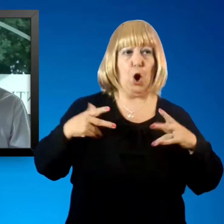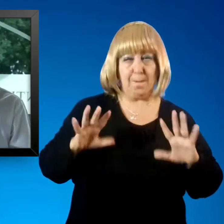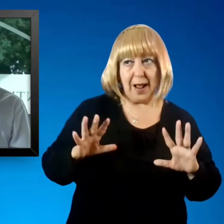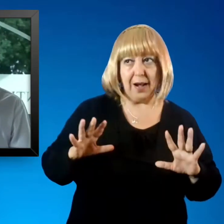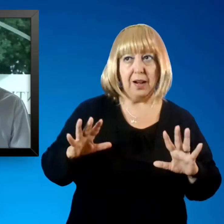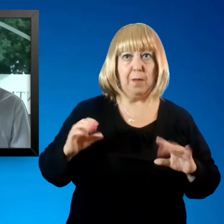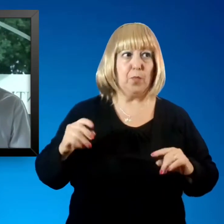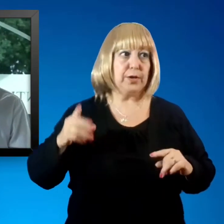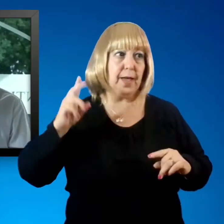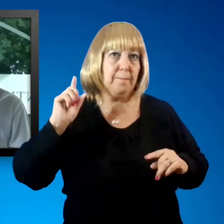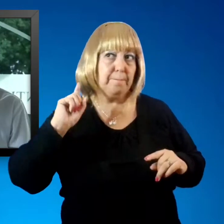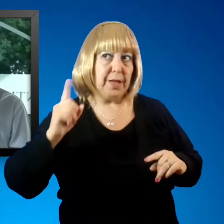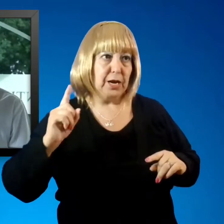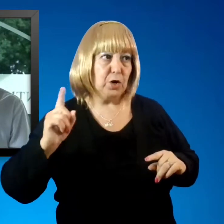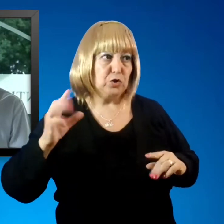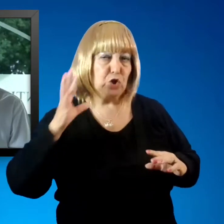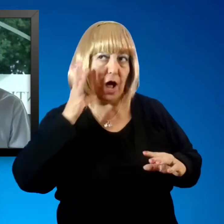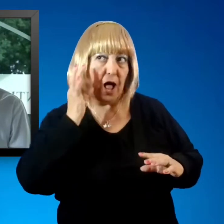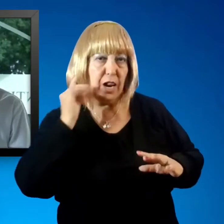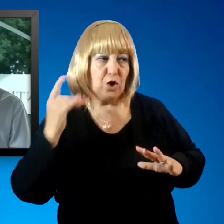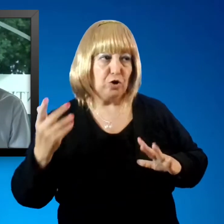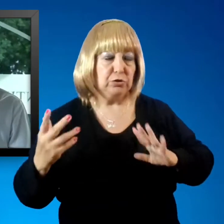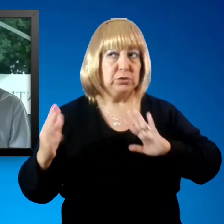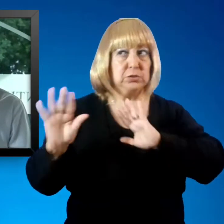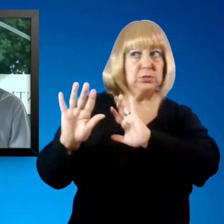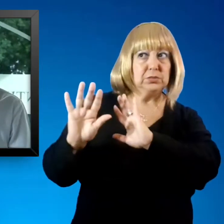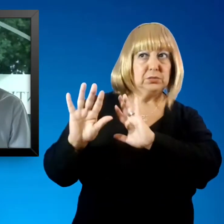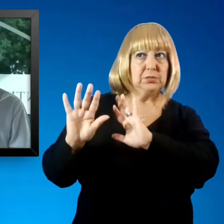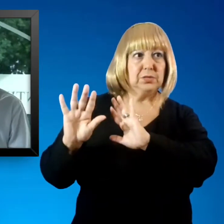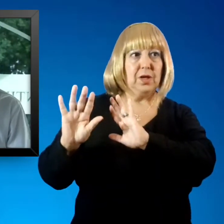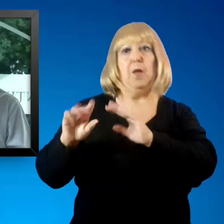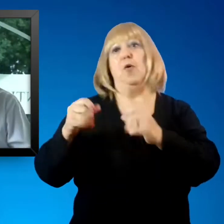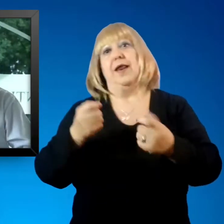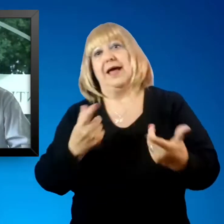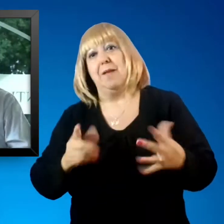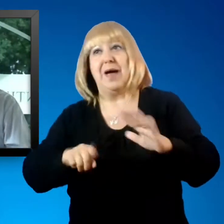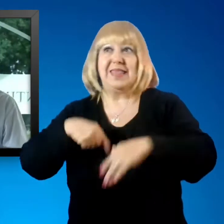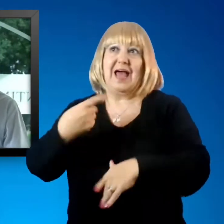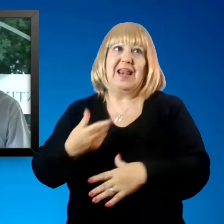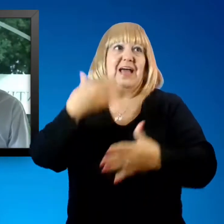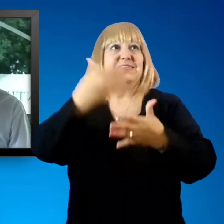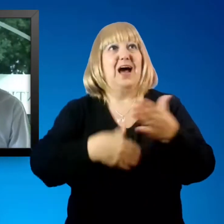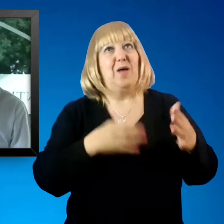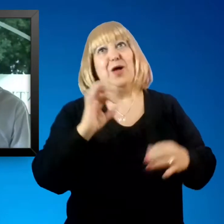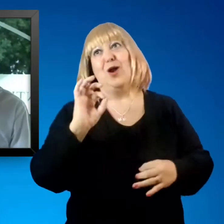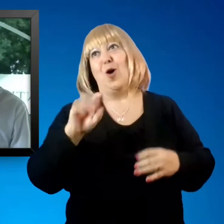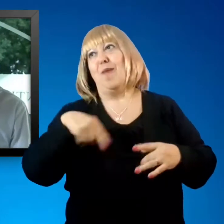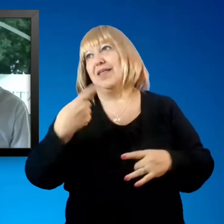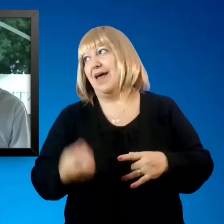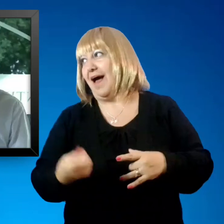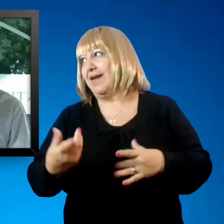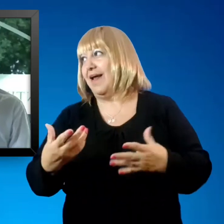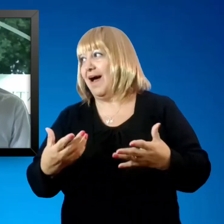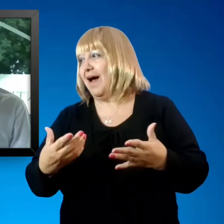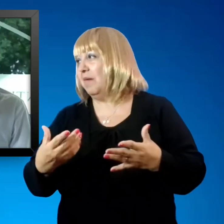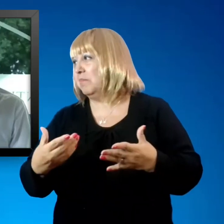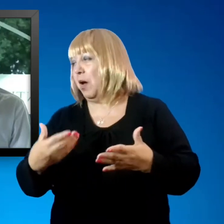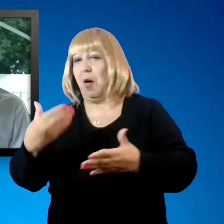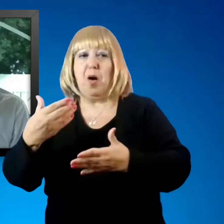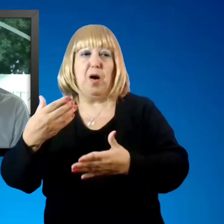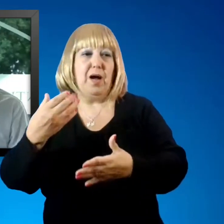del cuerpo, del organismo, ante el aumento de la demanda. Si mañana tenemos un examen o tenemos que terminar un artículo